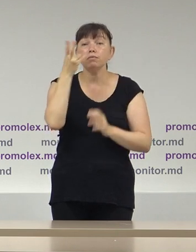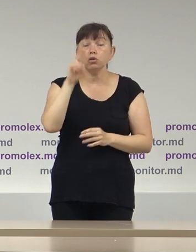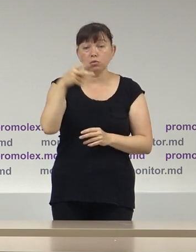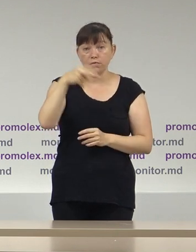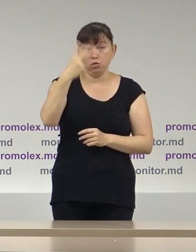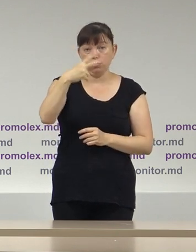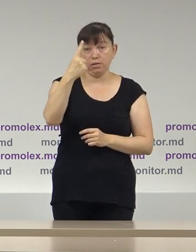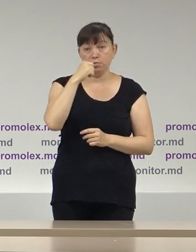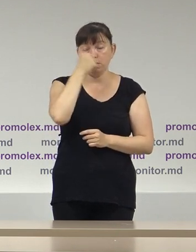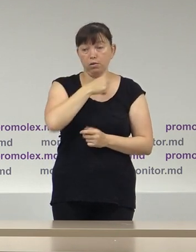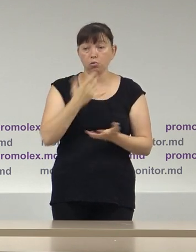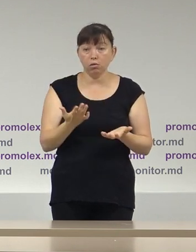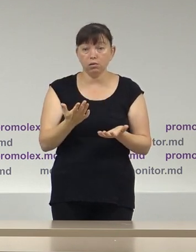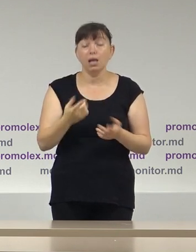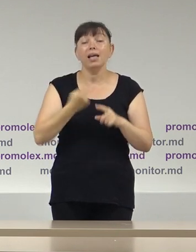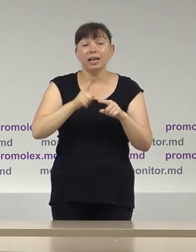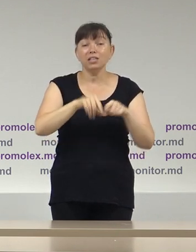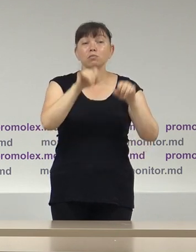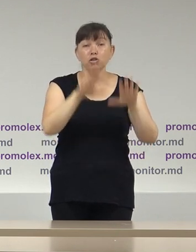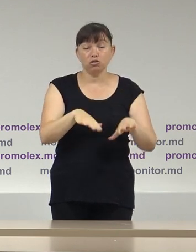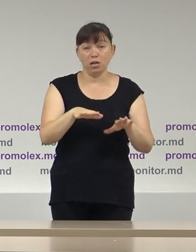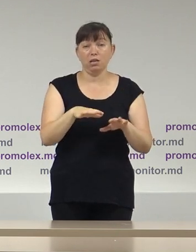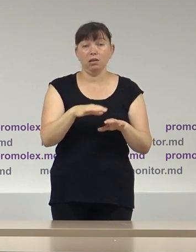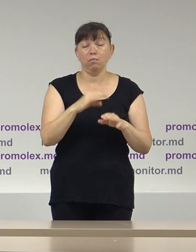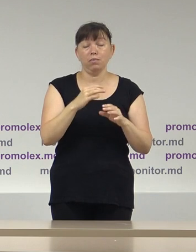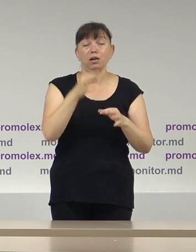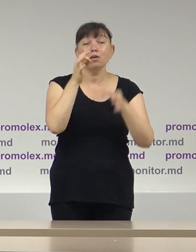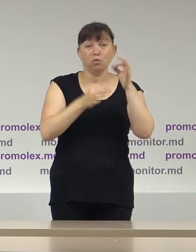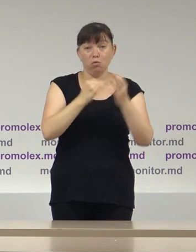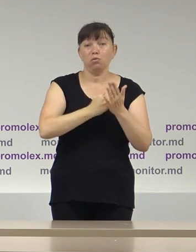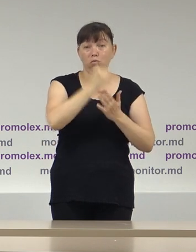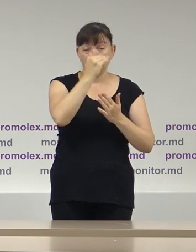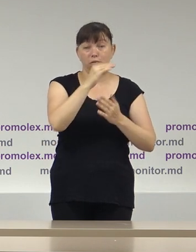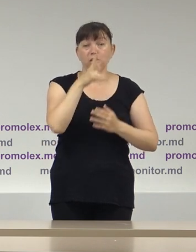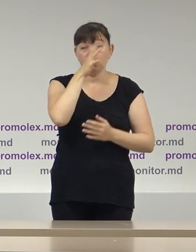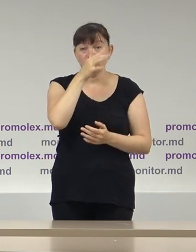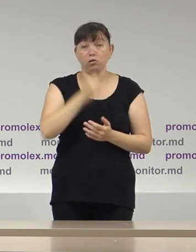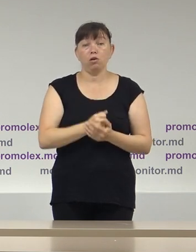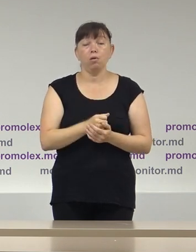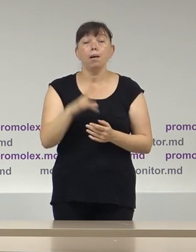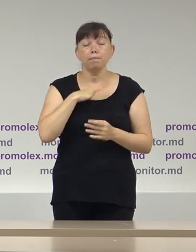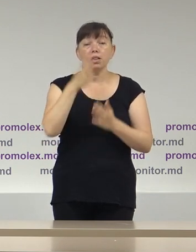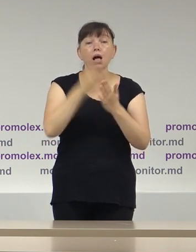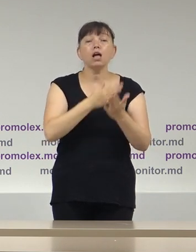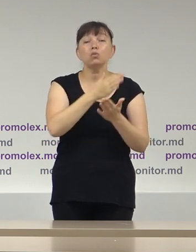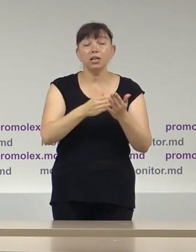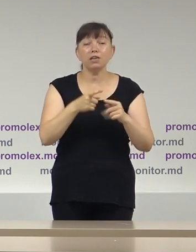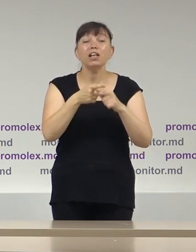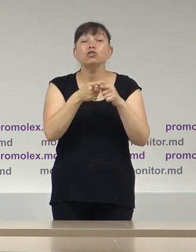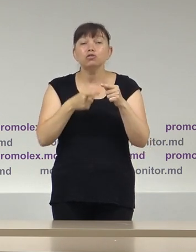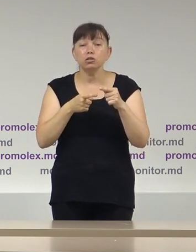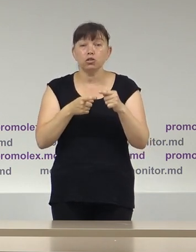2021. Deci, prin decizia Curții de apel Chișinău a fost anulată parțial